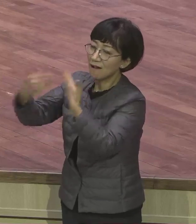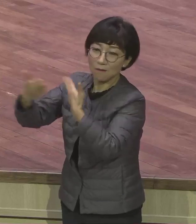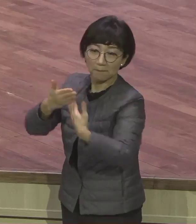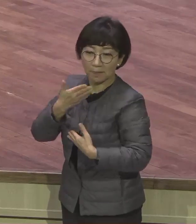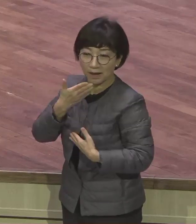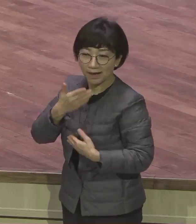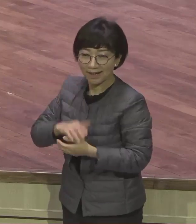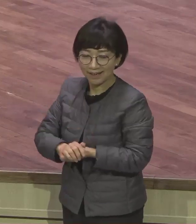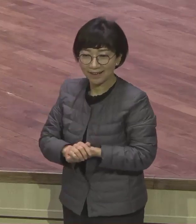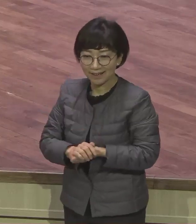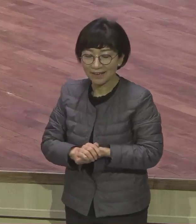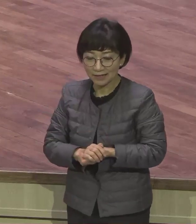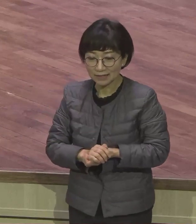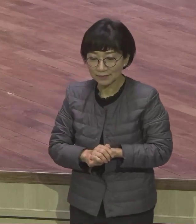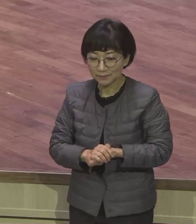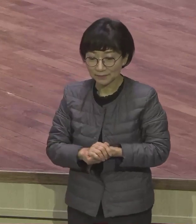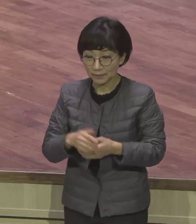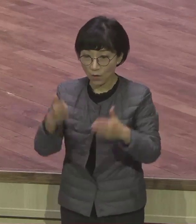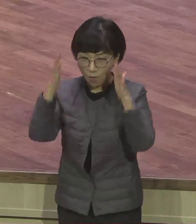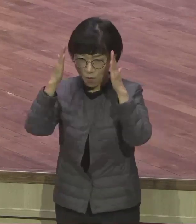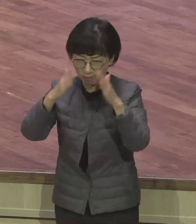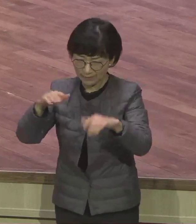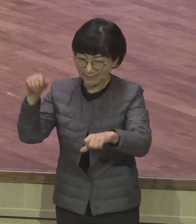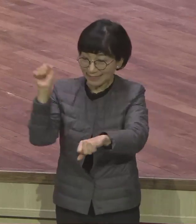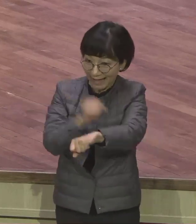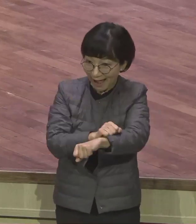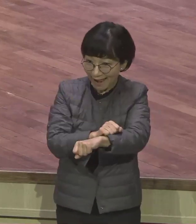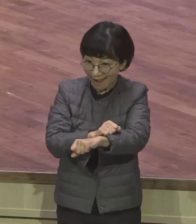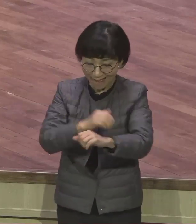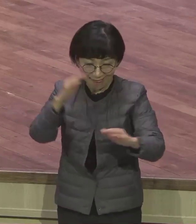잘하는 아이들은 보면 특징이 뭐예요 선생님이